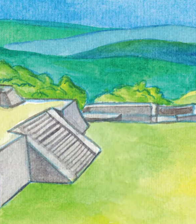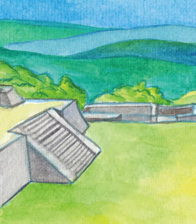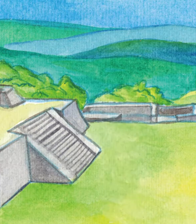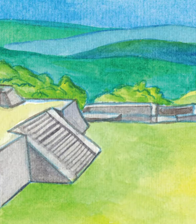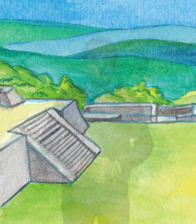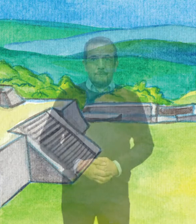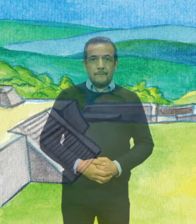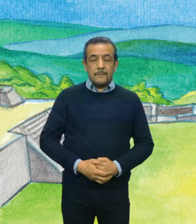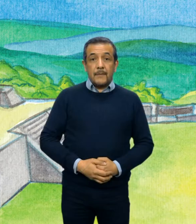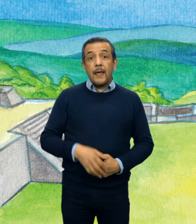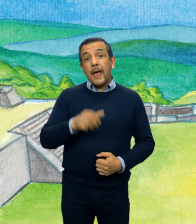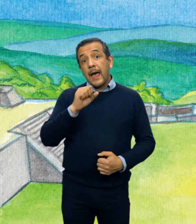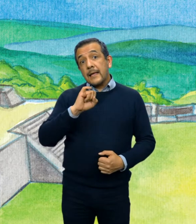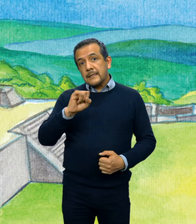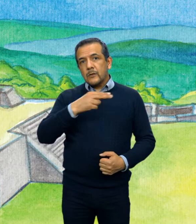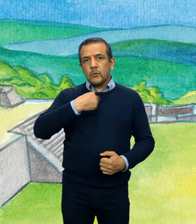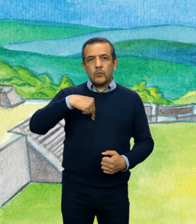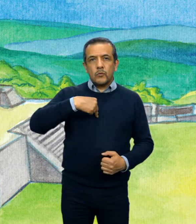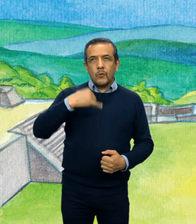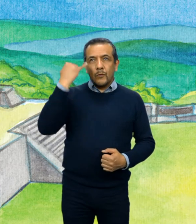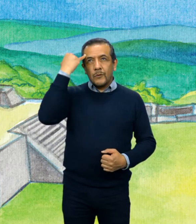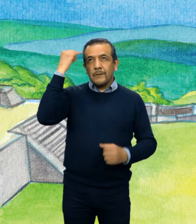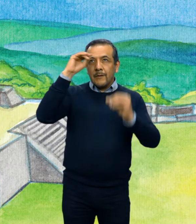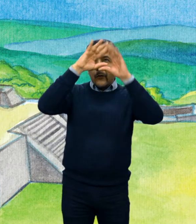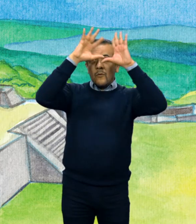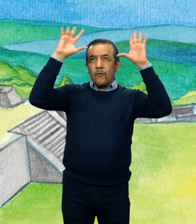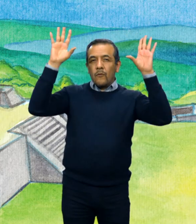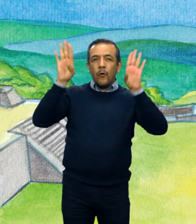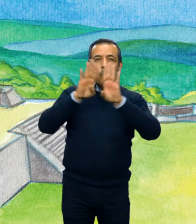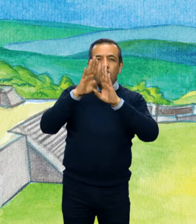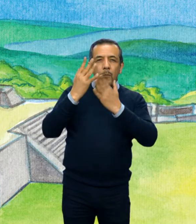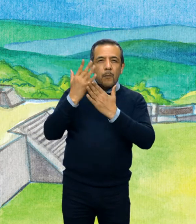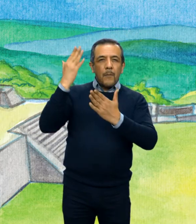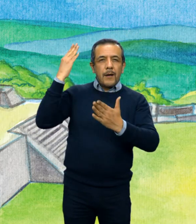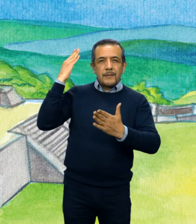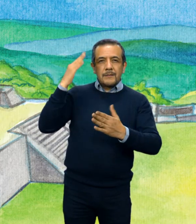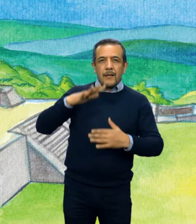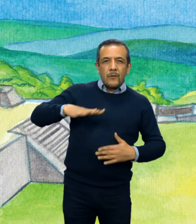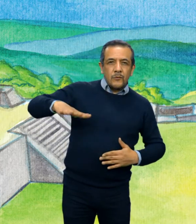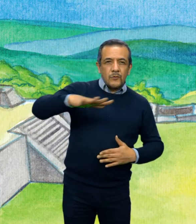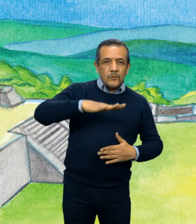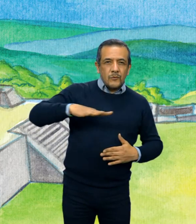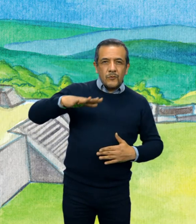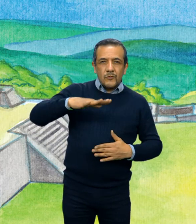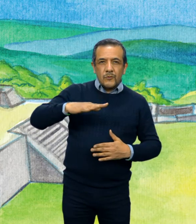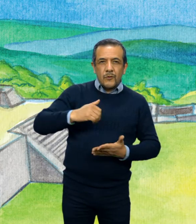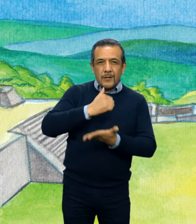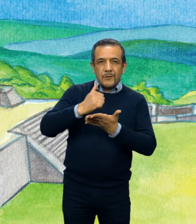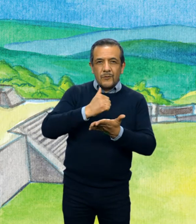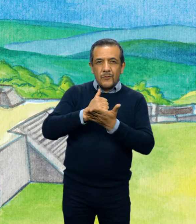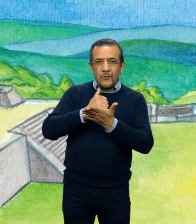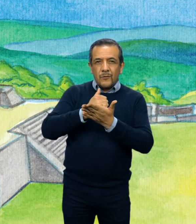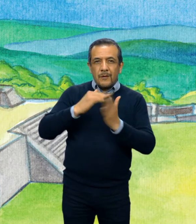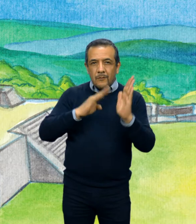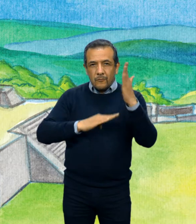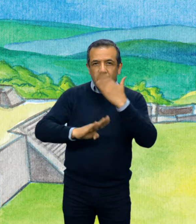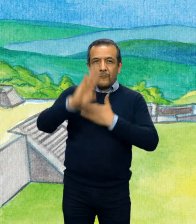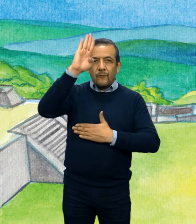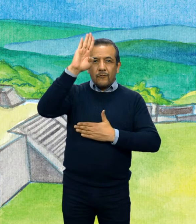Así como imaginarnos cómo pudo haber sido en su momento de esplendor en la cúspida del desarrollo social Xochicalca.